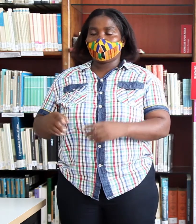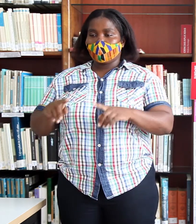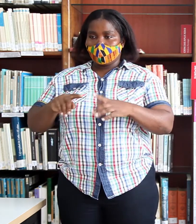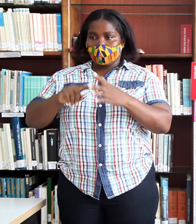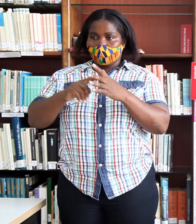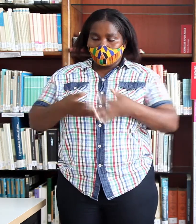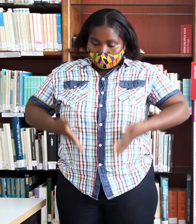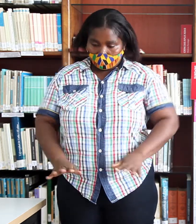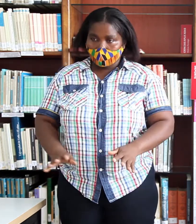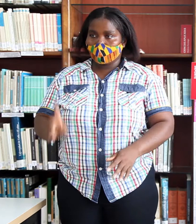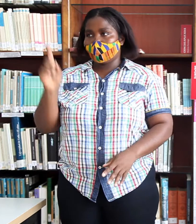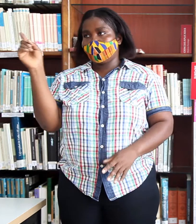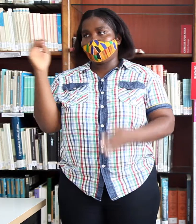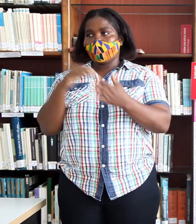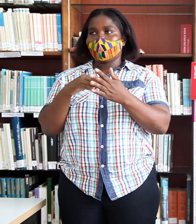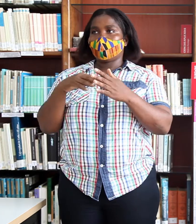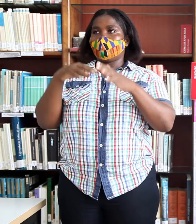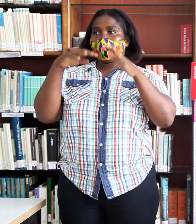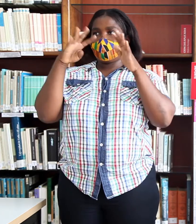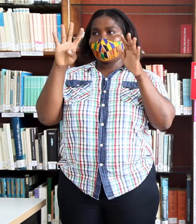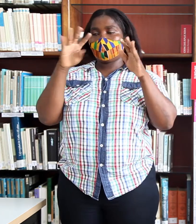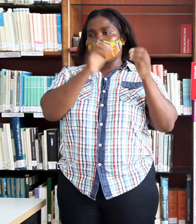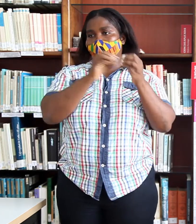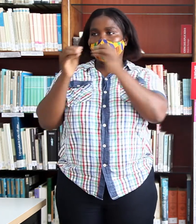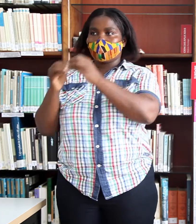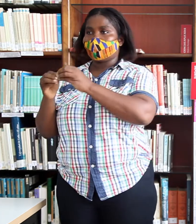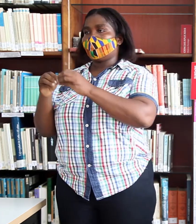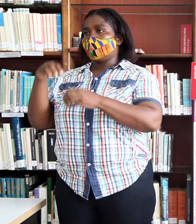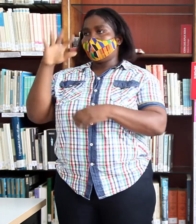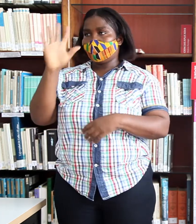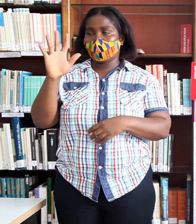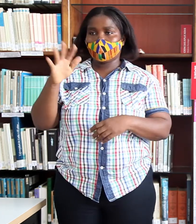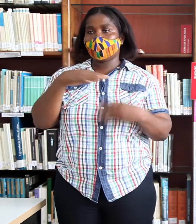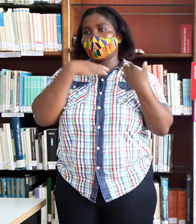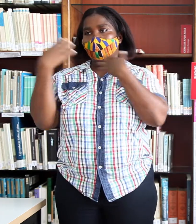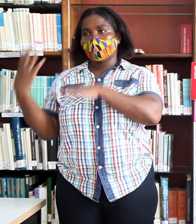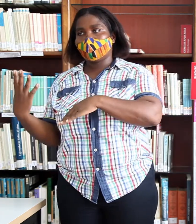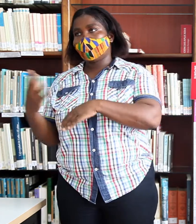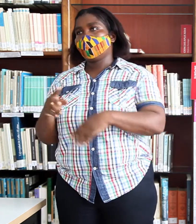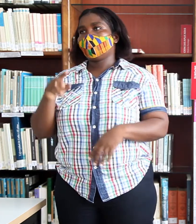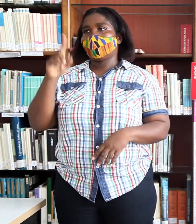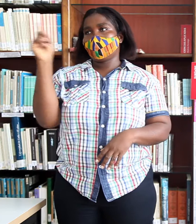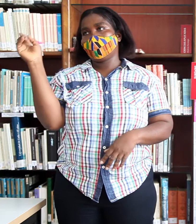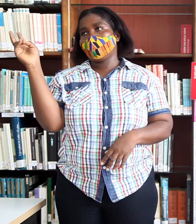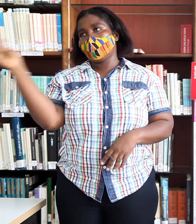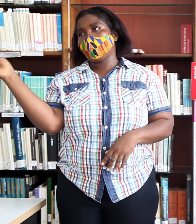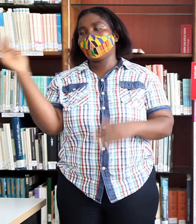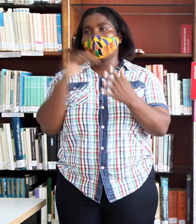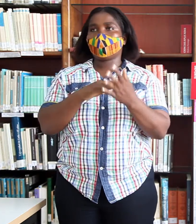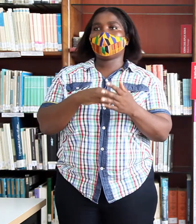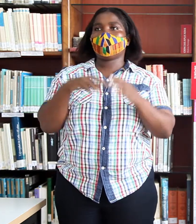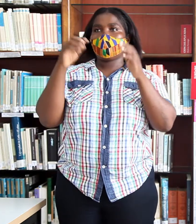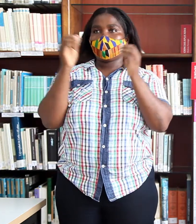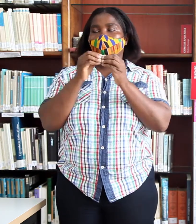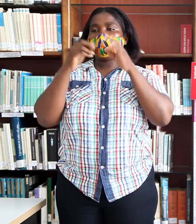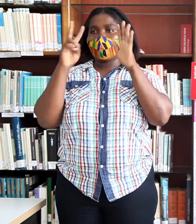en el año 1945 y muere en 2017. No obstante,